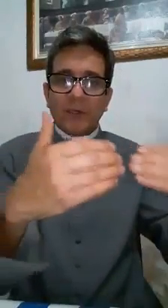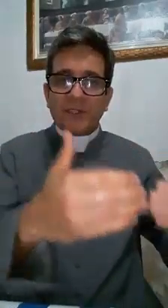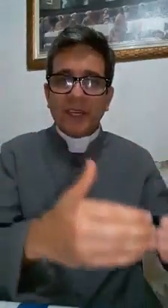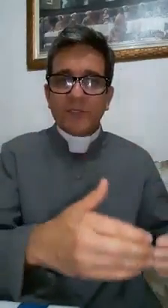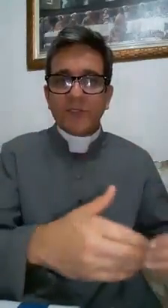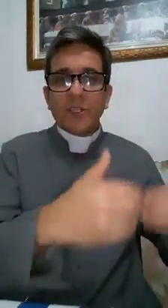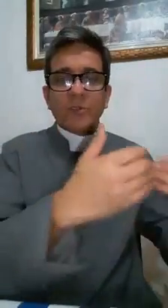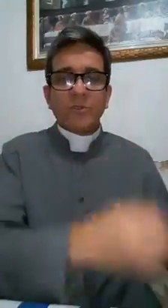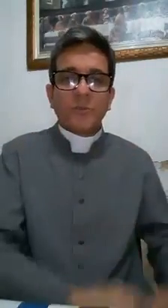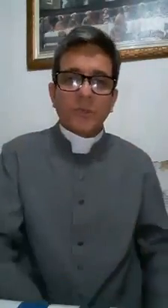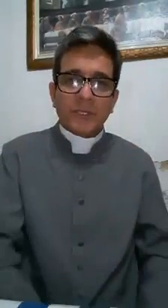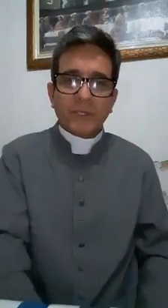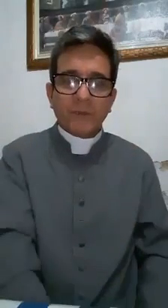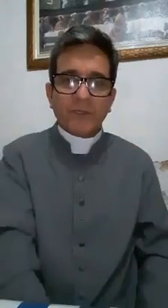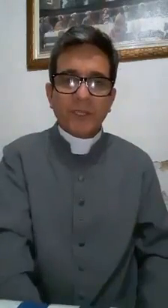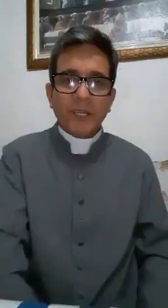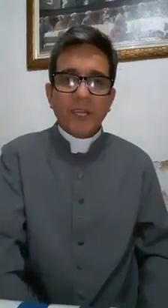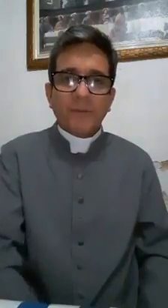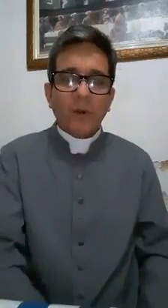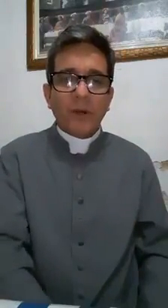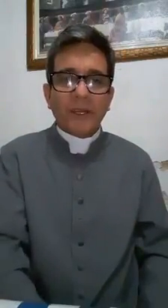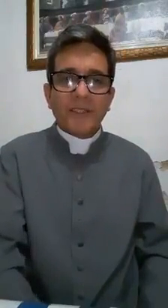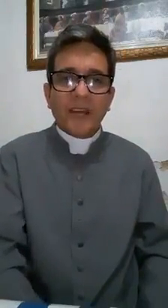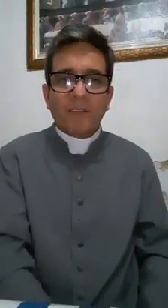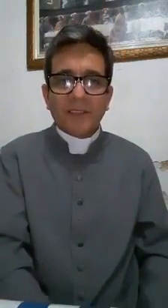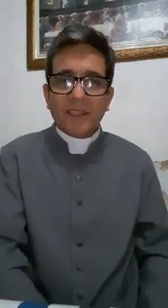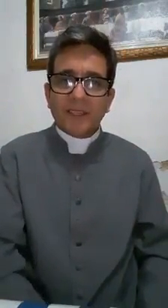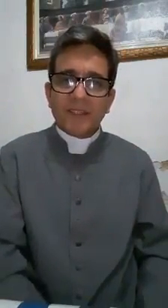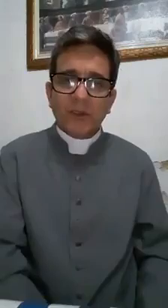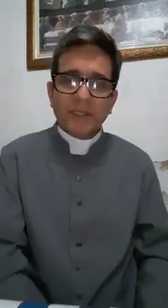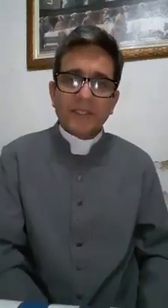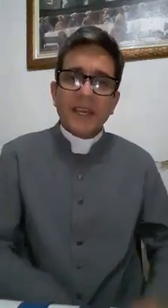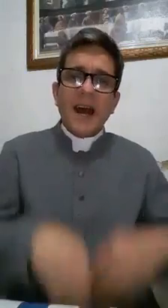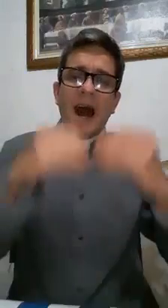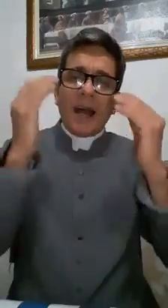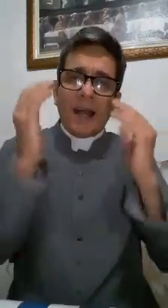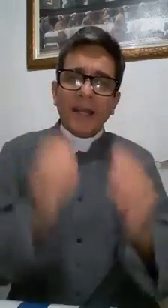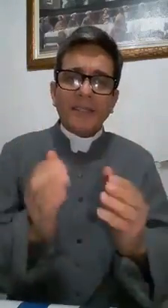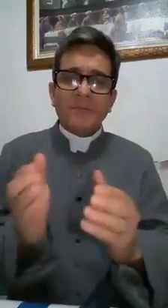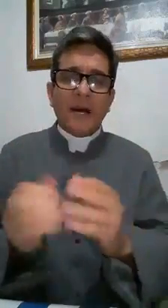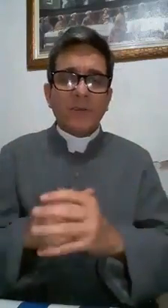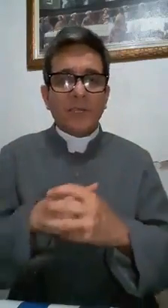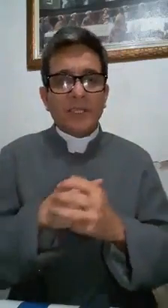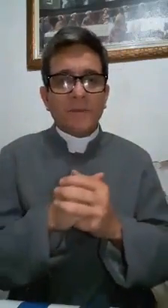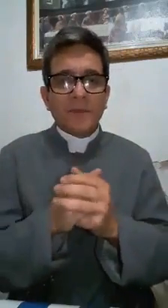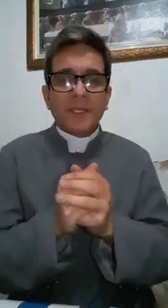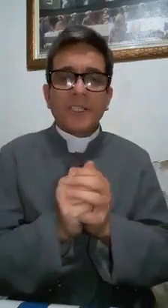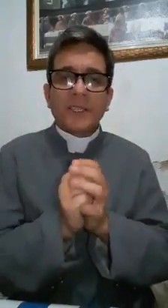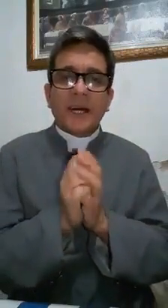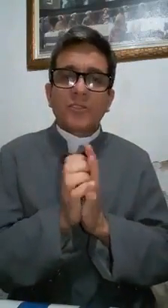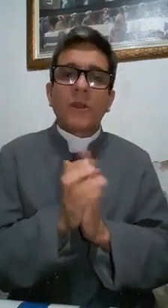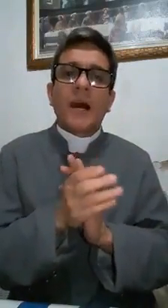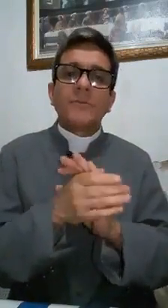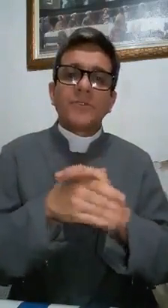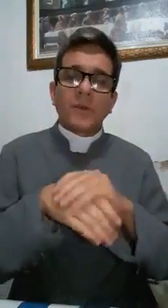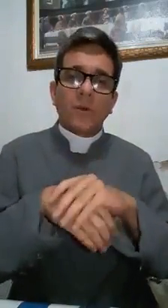retrocessos nos políticos. Porque, salvo as exceções, a grande maioria está atolada em